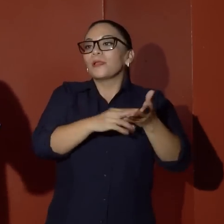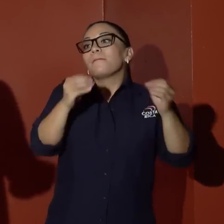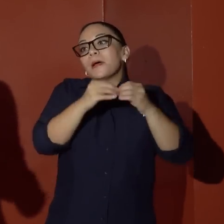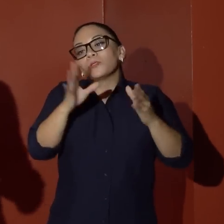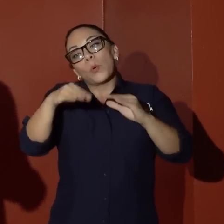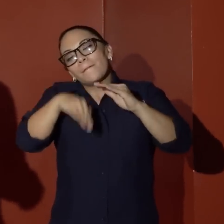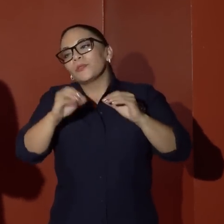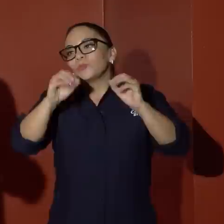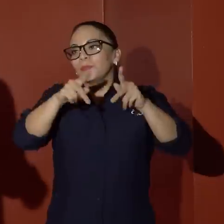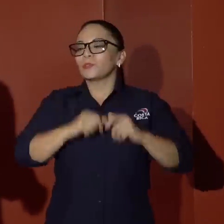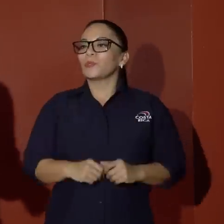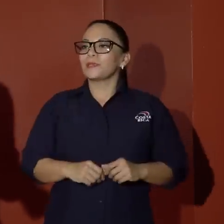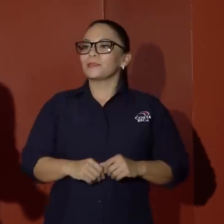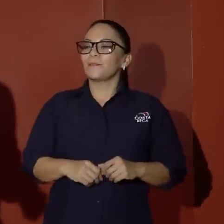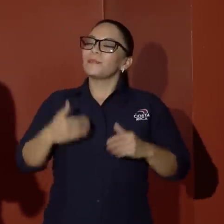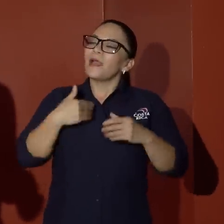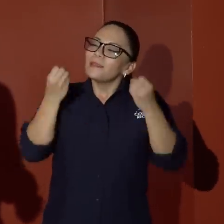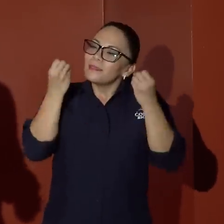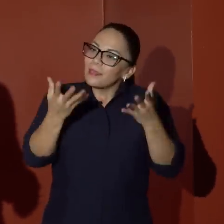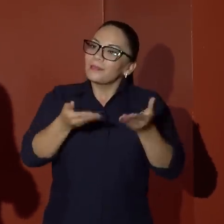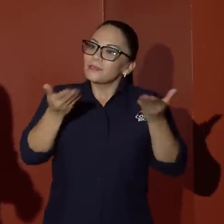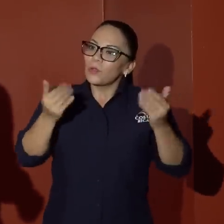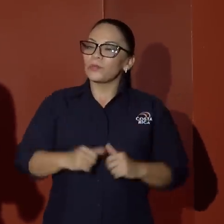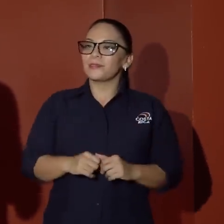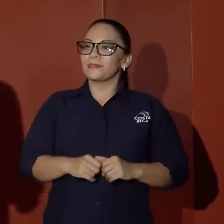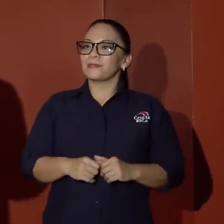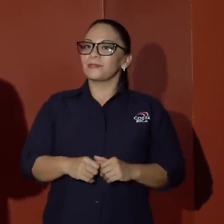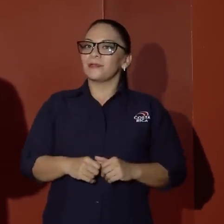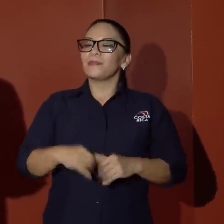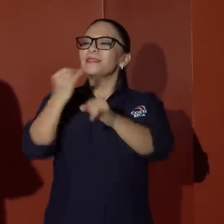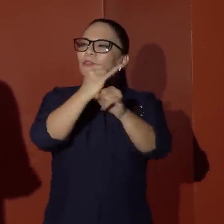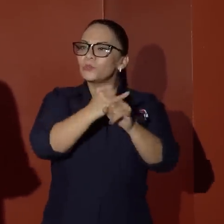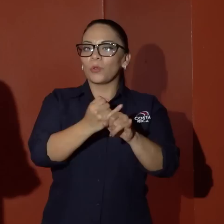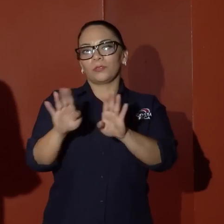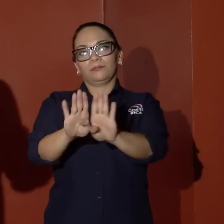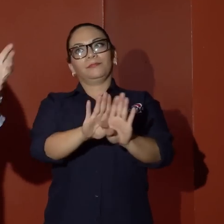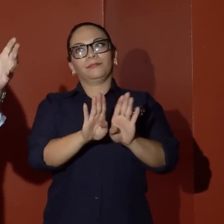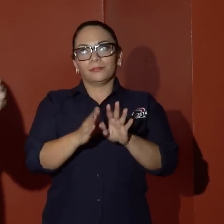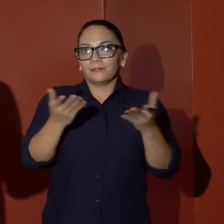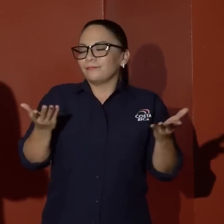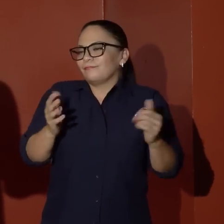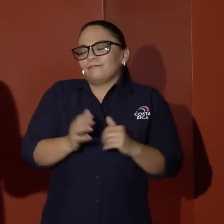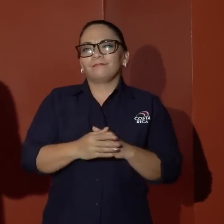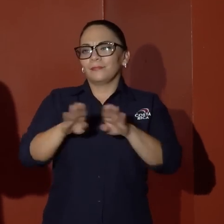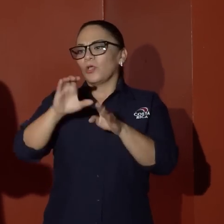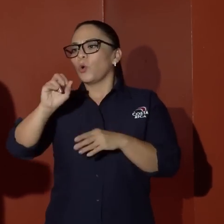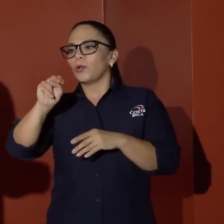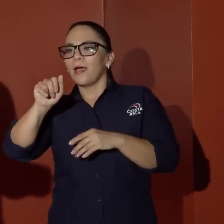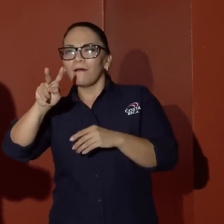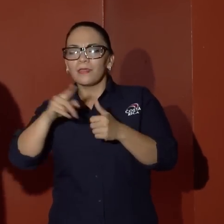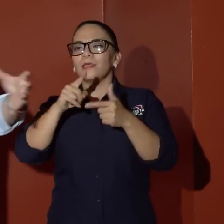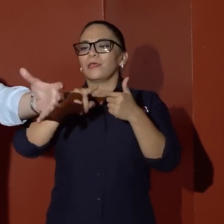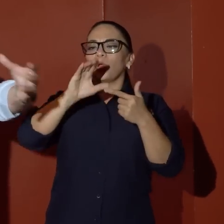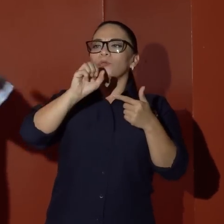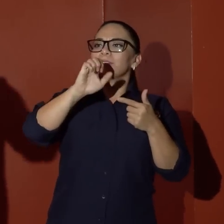más o menos gente. Hay tantas cosas cierre de instituciones Cerrar con Navi Cosevi